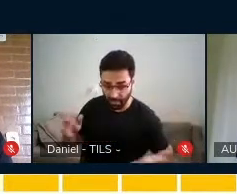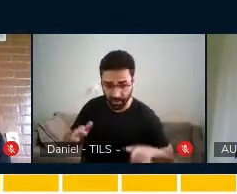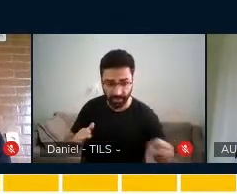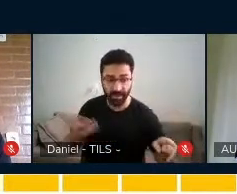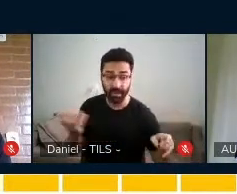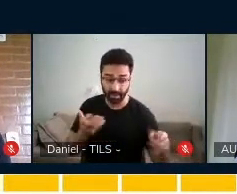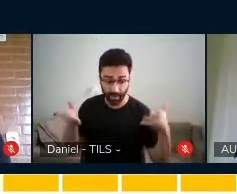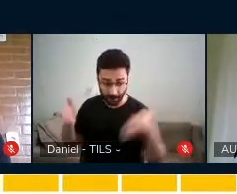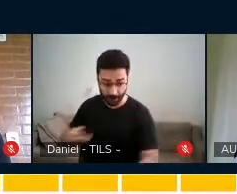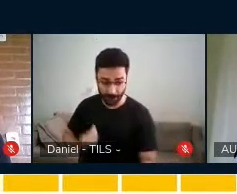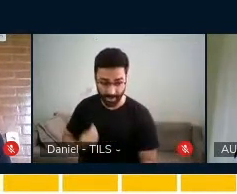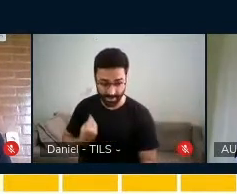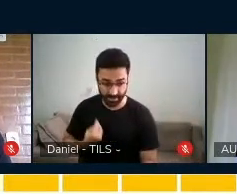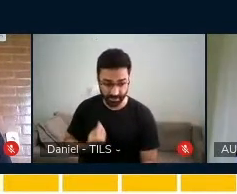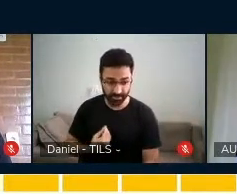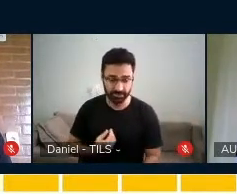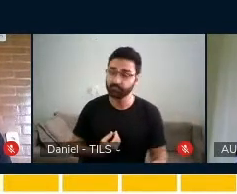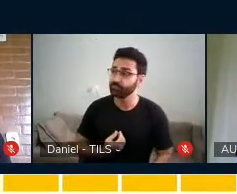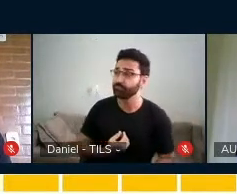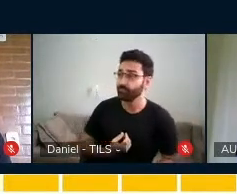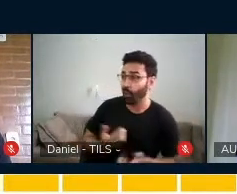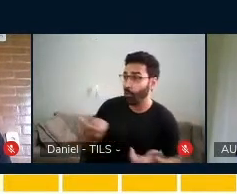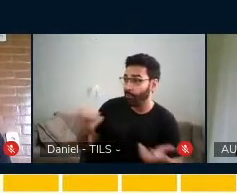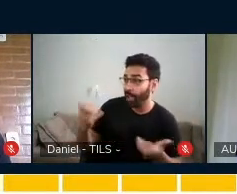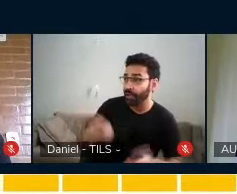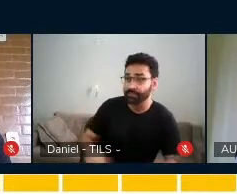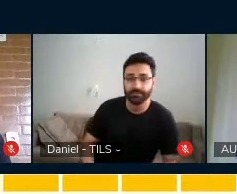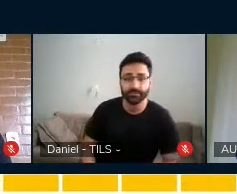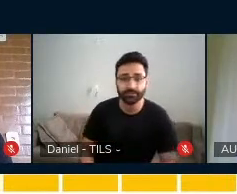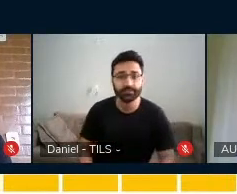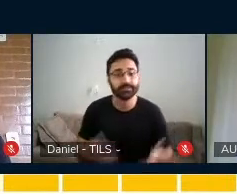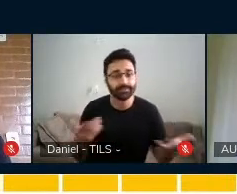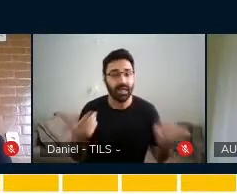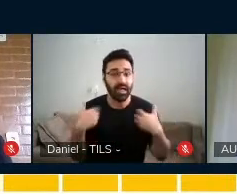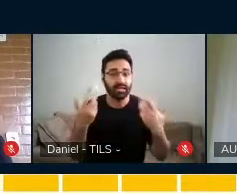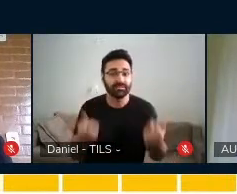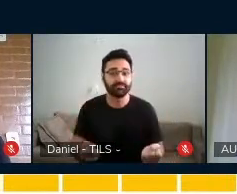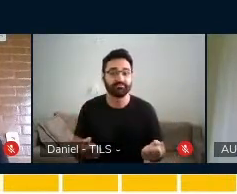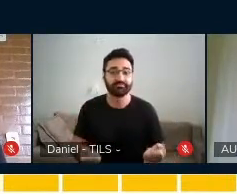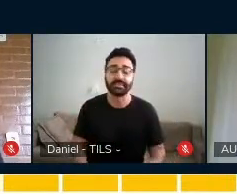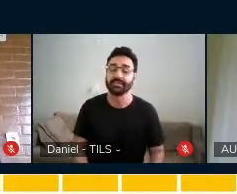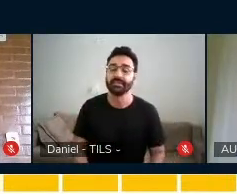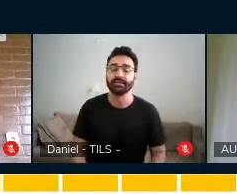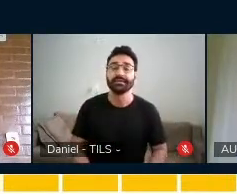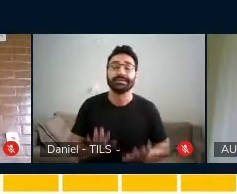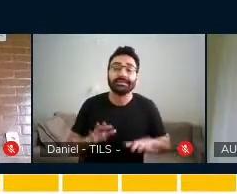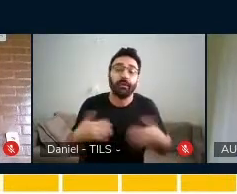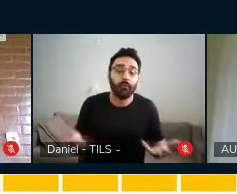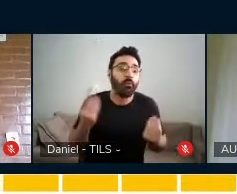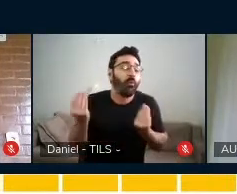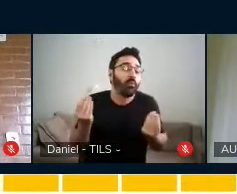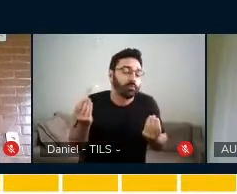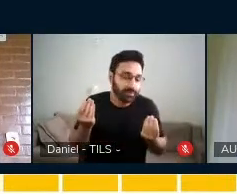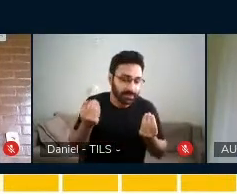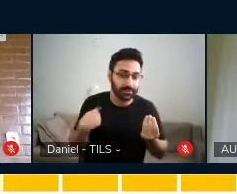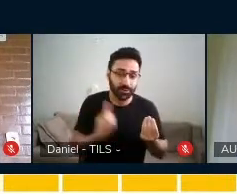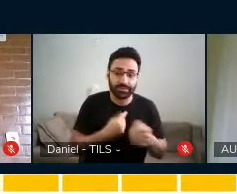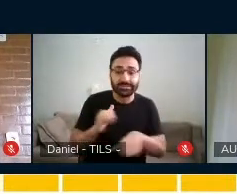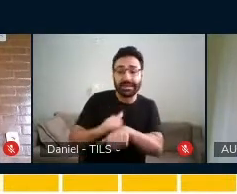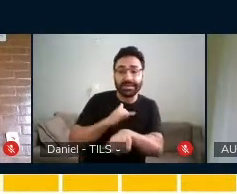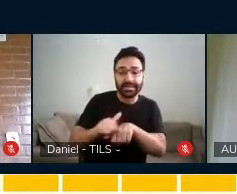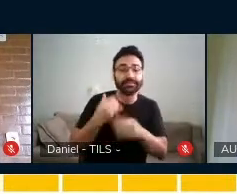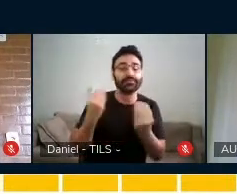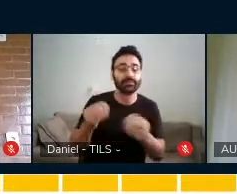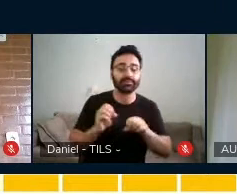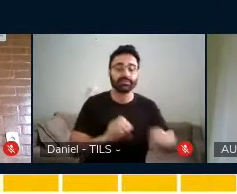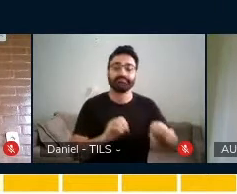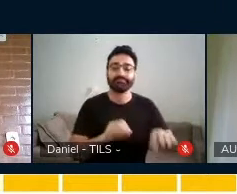vai querer participar? Aí ela falou, ah, eu quero, ok. Aí ela participou. E como que a gente fez? A gente...